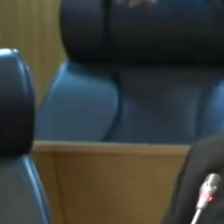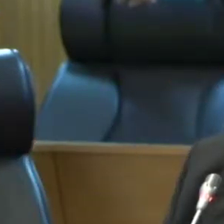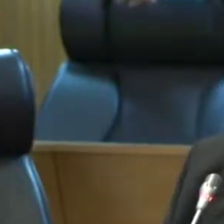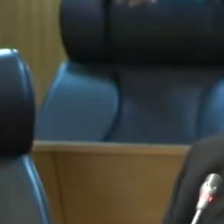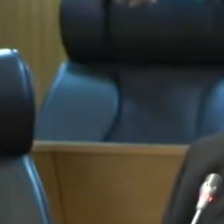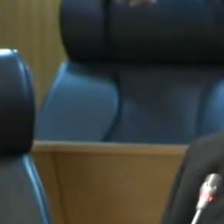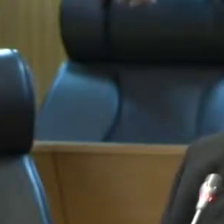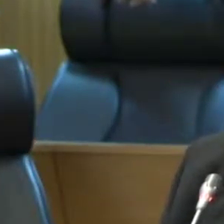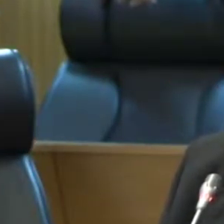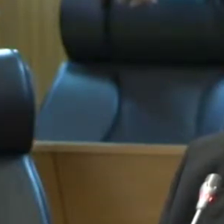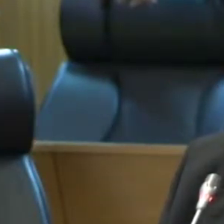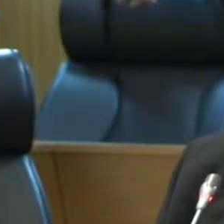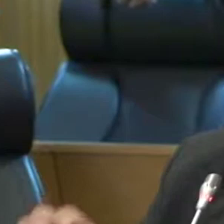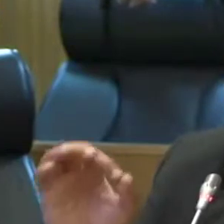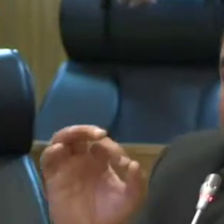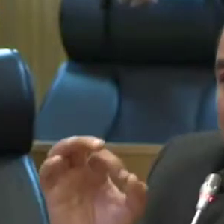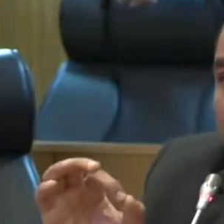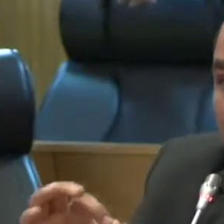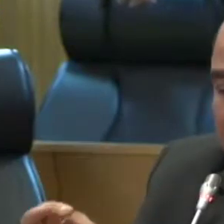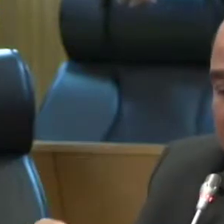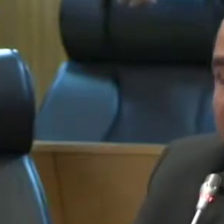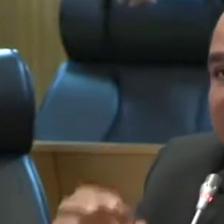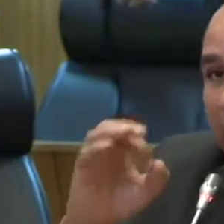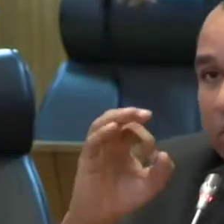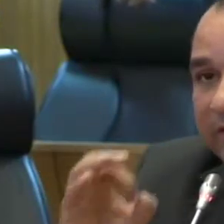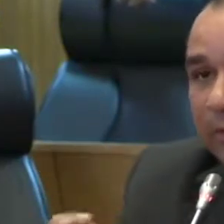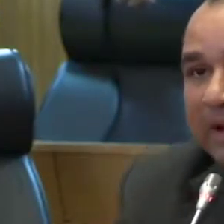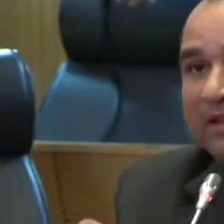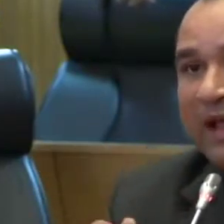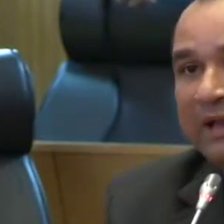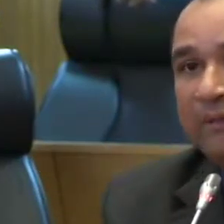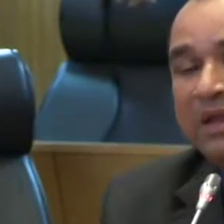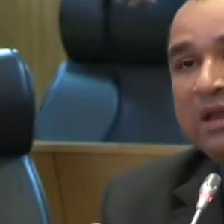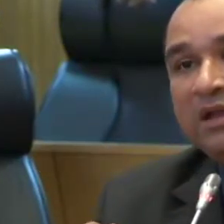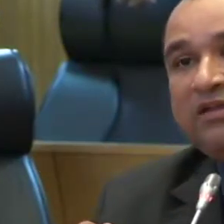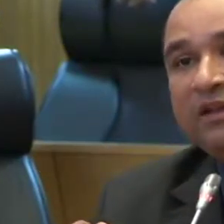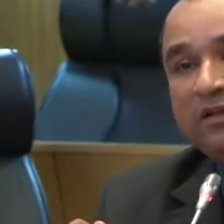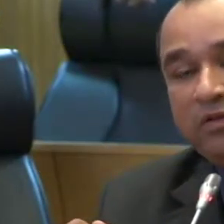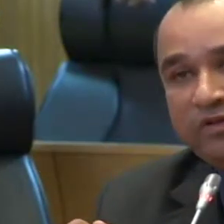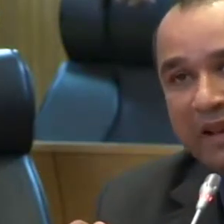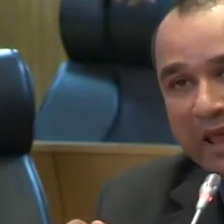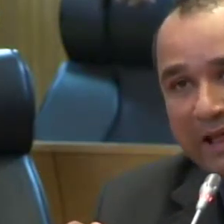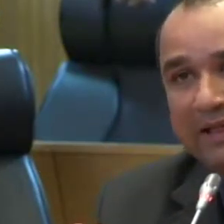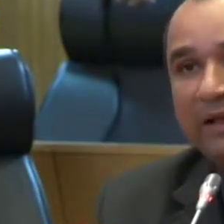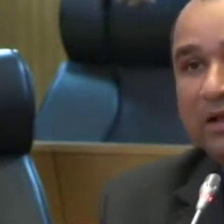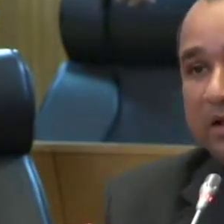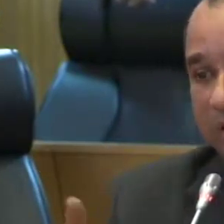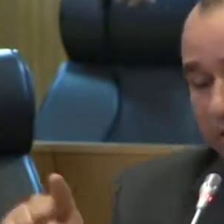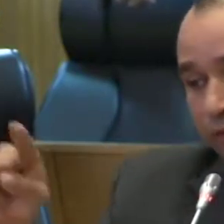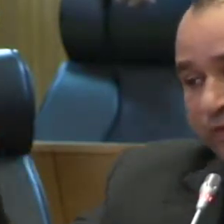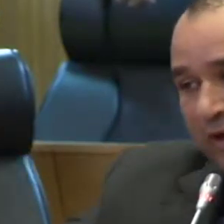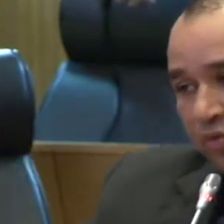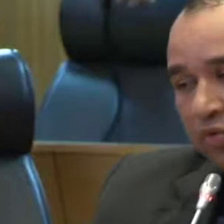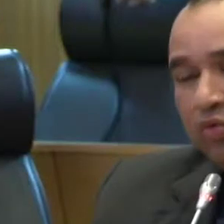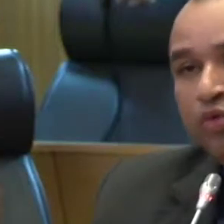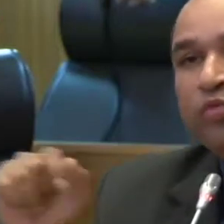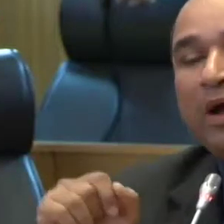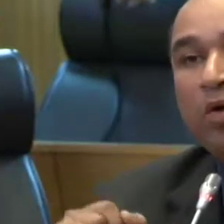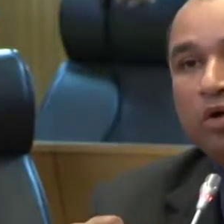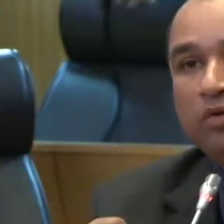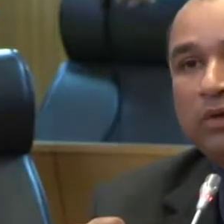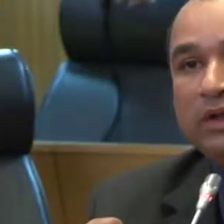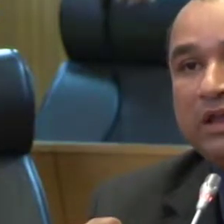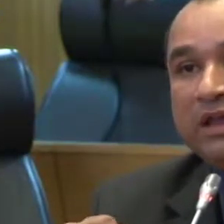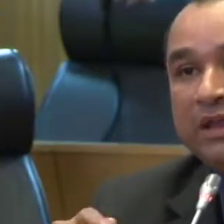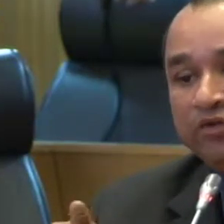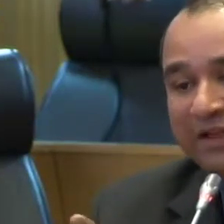Mendes. Inclusive, tem um fato importante daquela comissão paritária que tinha sido instalada em função do último